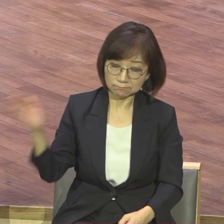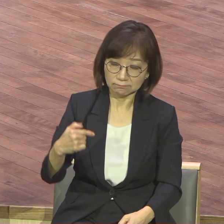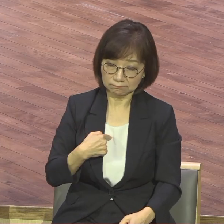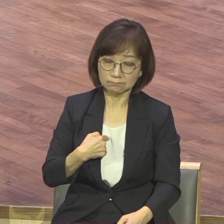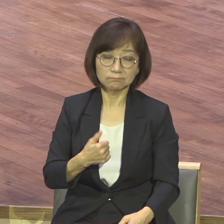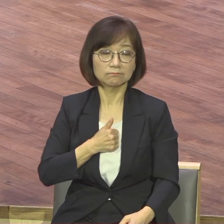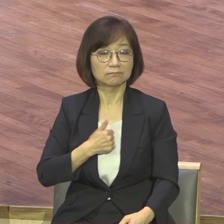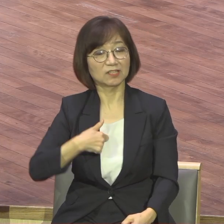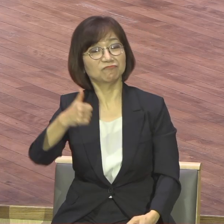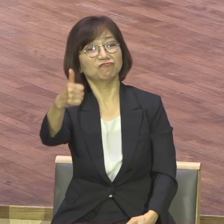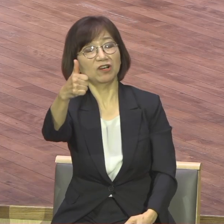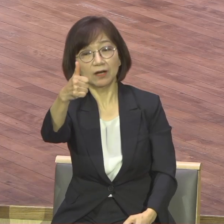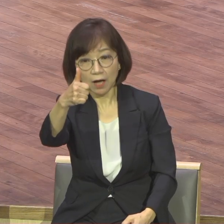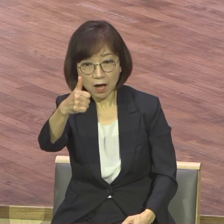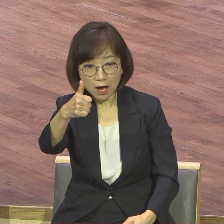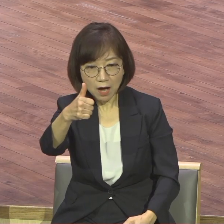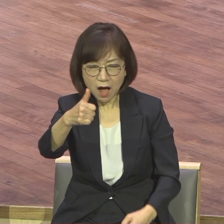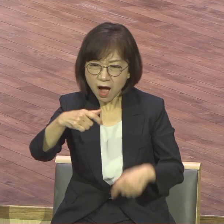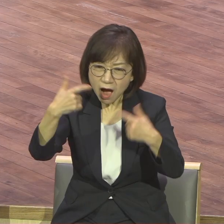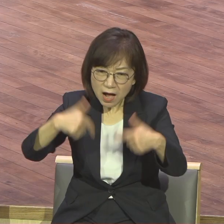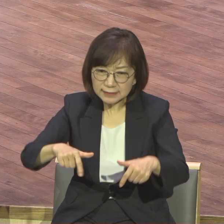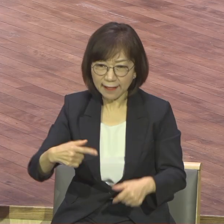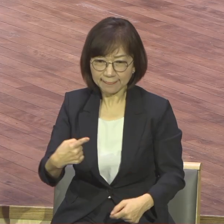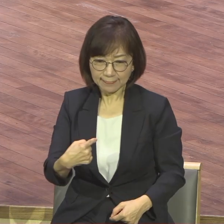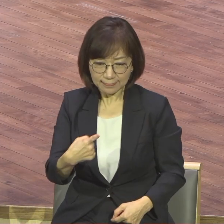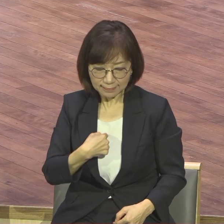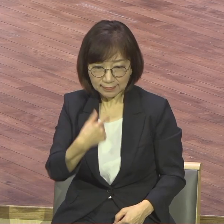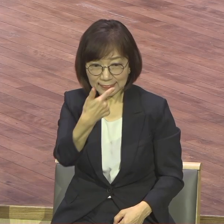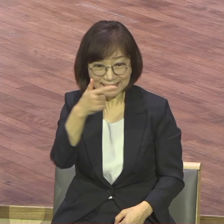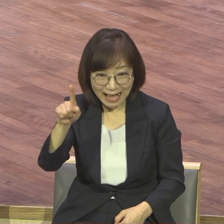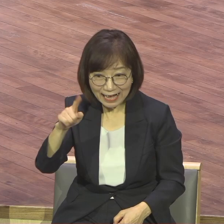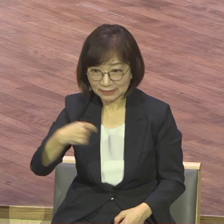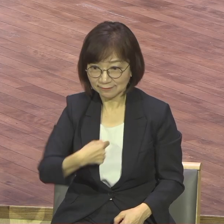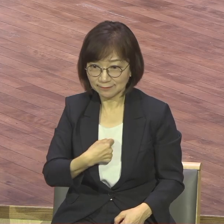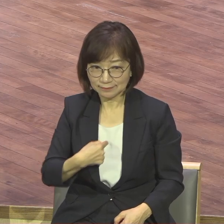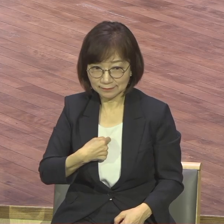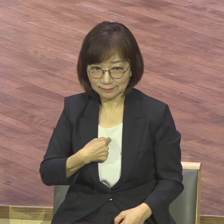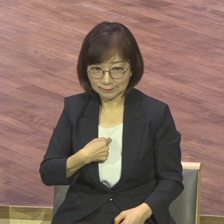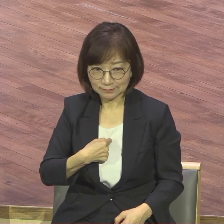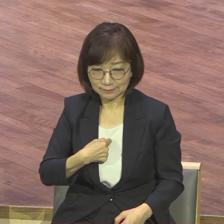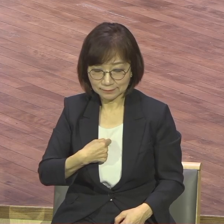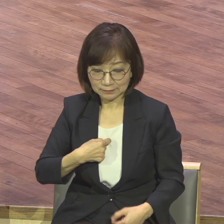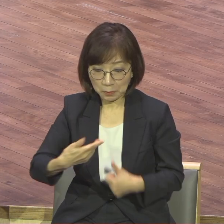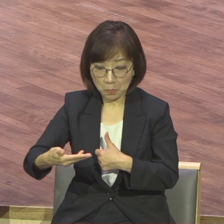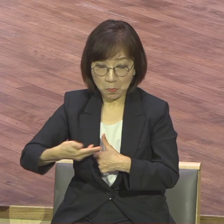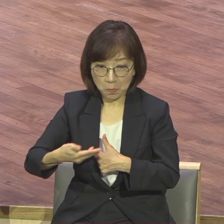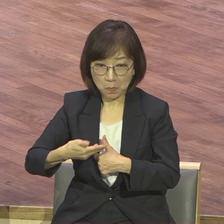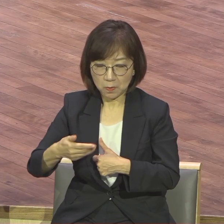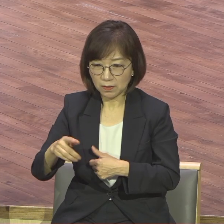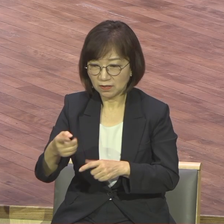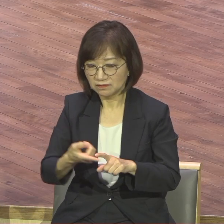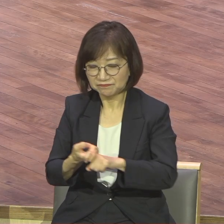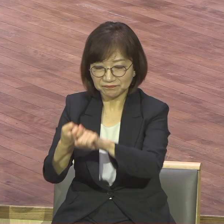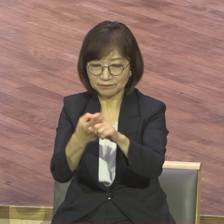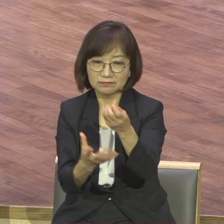최고야 너 없으면 안 돼 나 중심의 생각을 딱 집어넣어가지고 하나가 안 돼 나 중심은 하나 안 됩니다